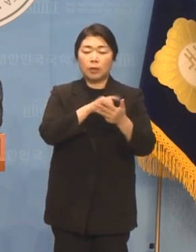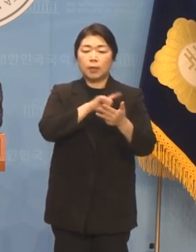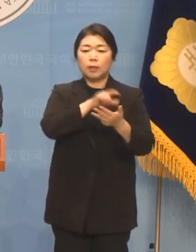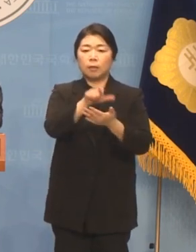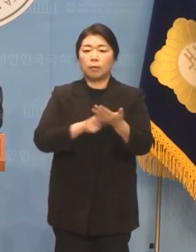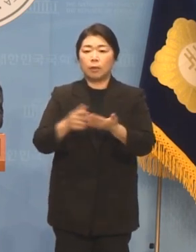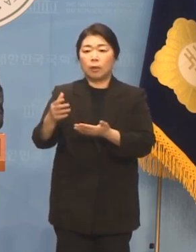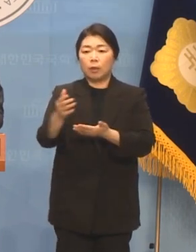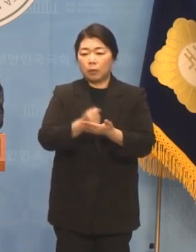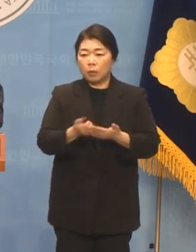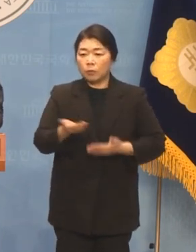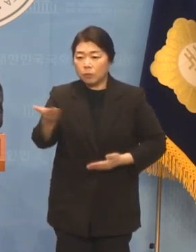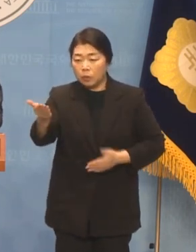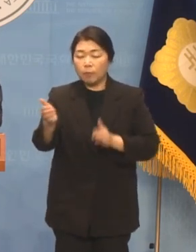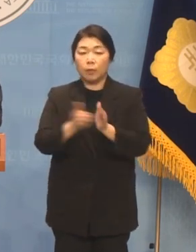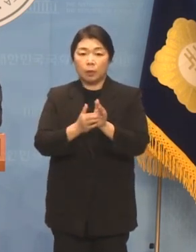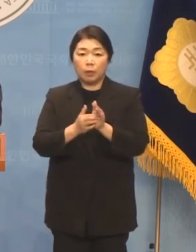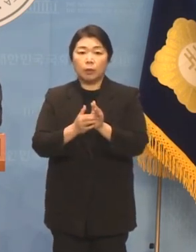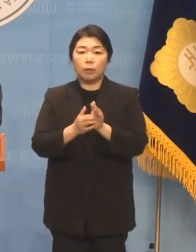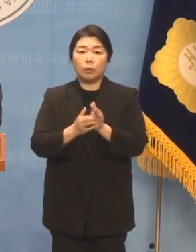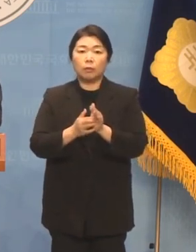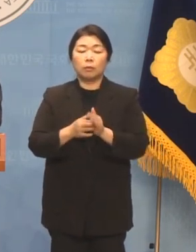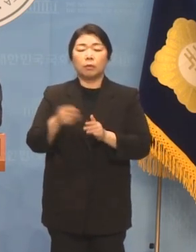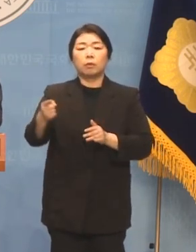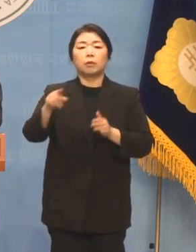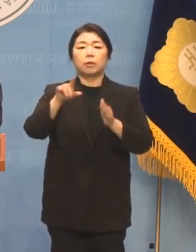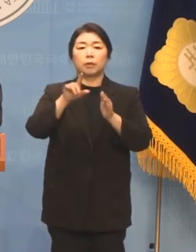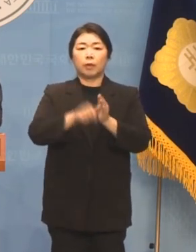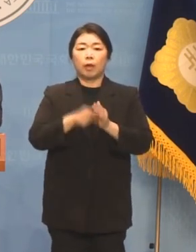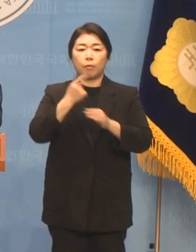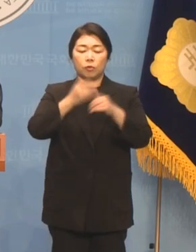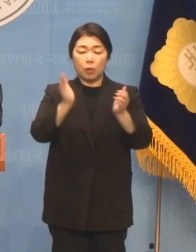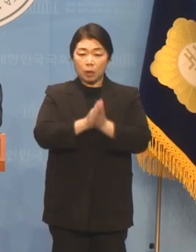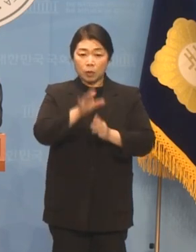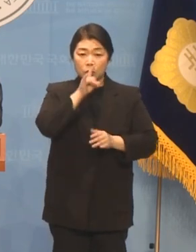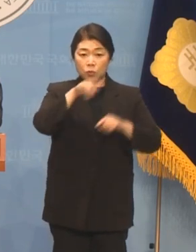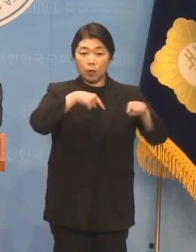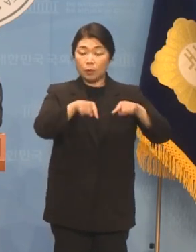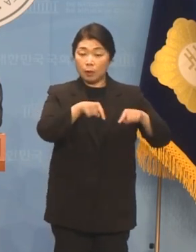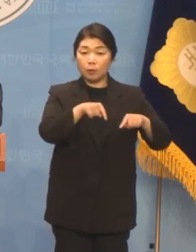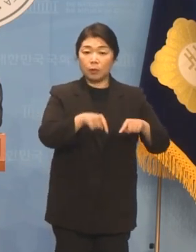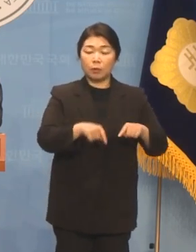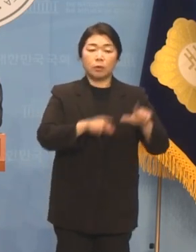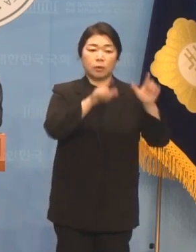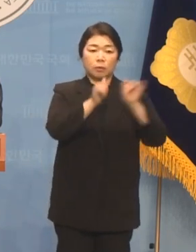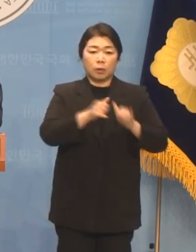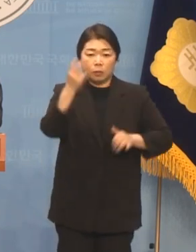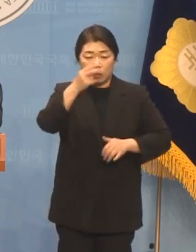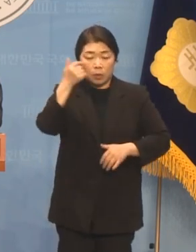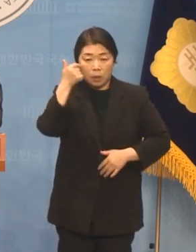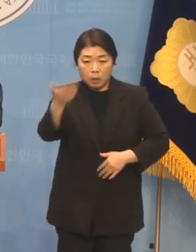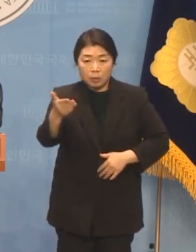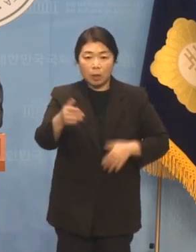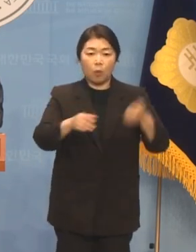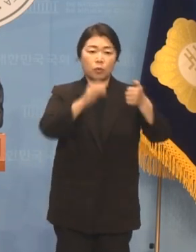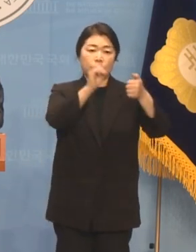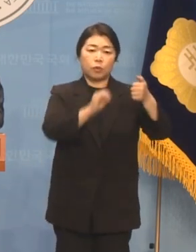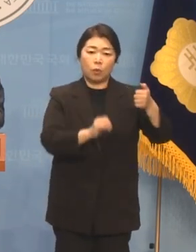유출한 사고가 발생했고 당시 민주당 중앙당은 시민 여론조사 50%